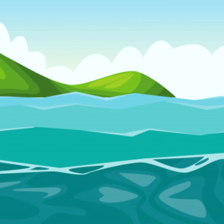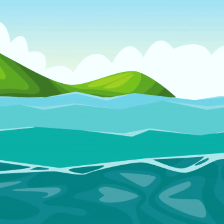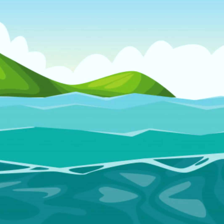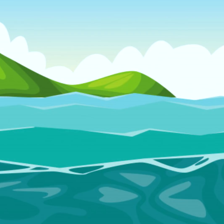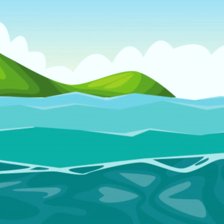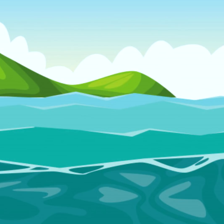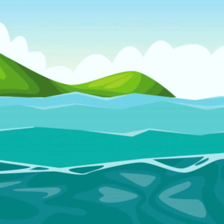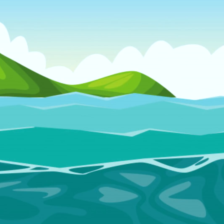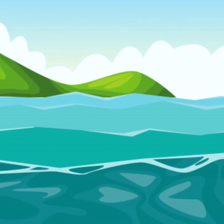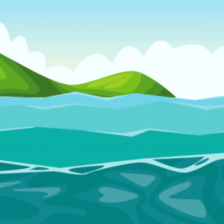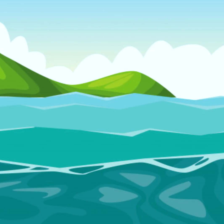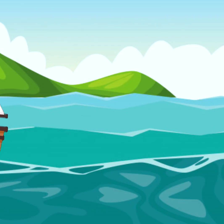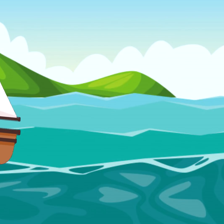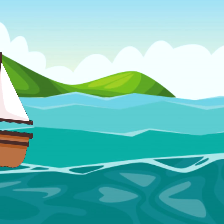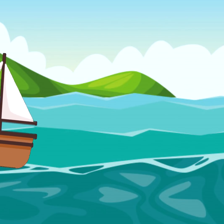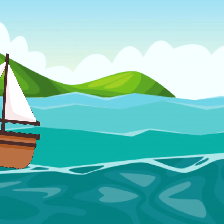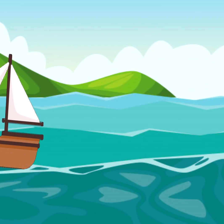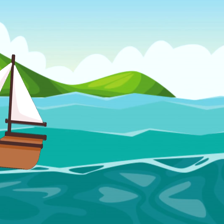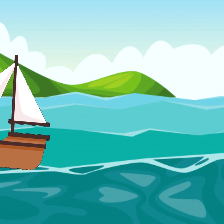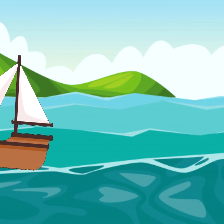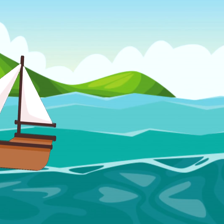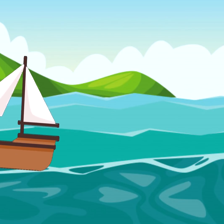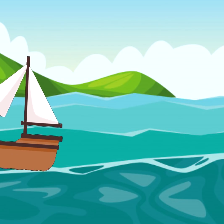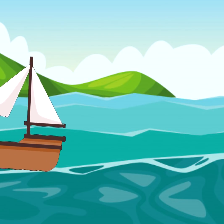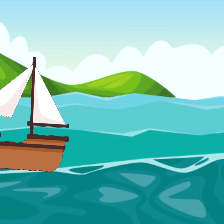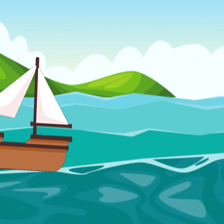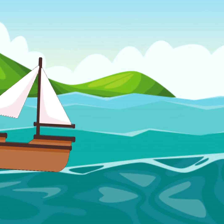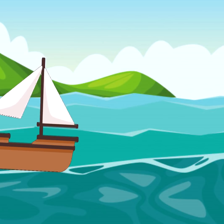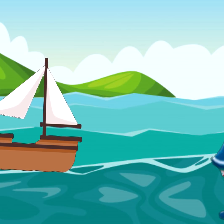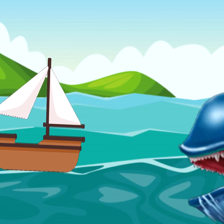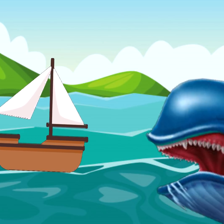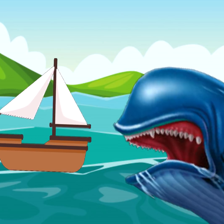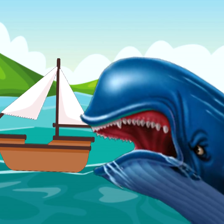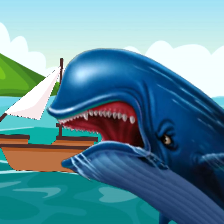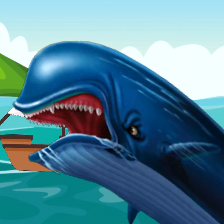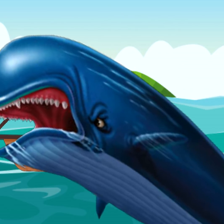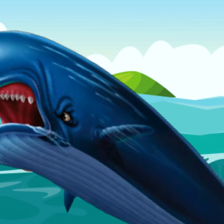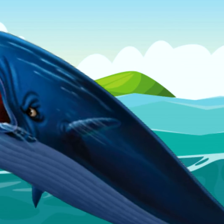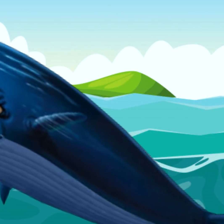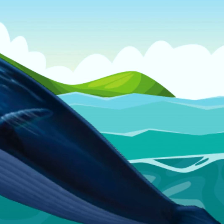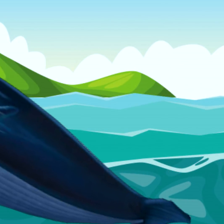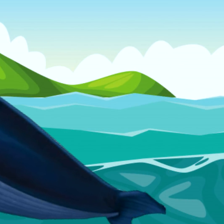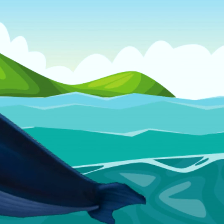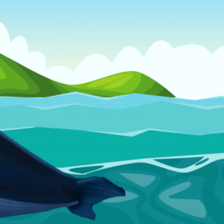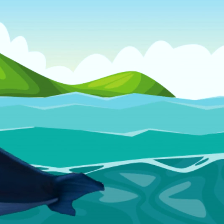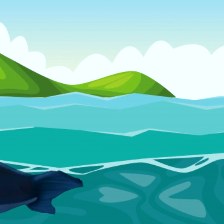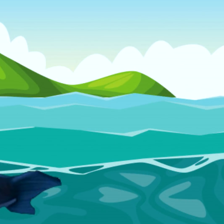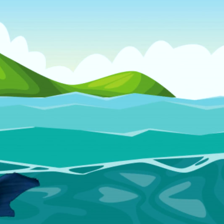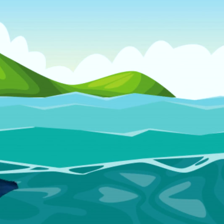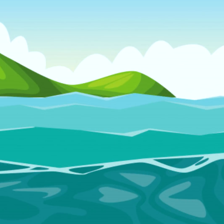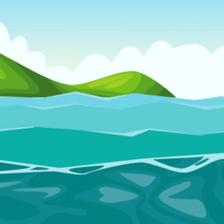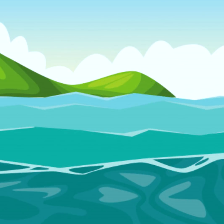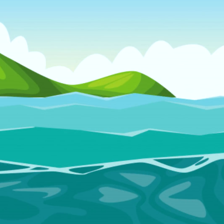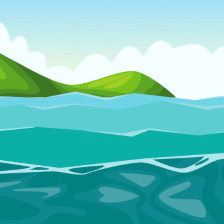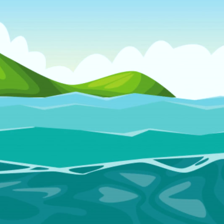Ela tinha uma boca enorme e ela engoliu Gepeto junto com o bote e tudo.